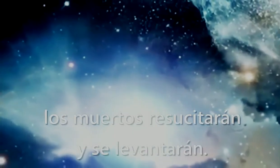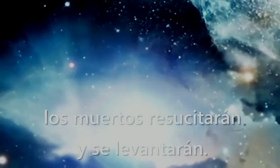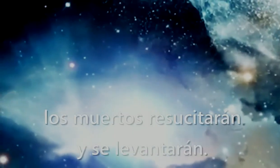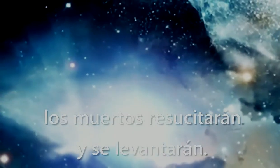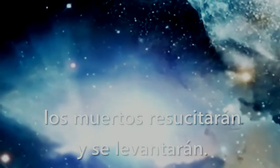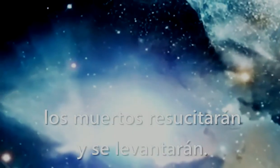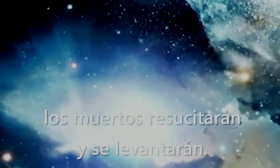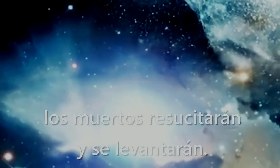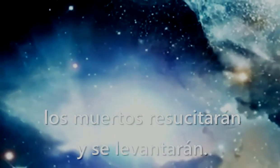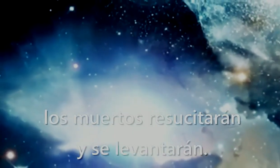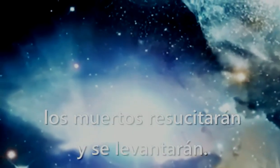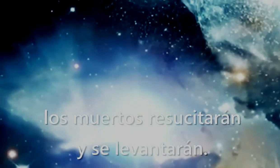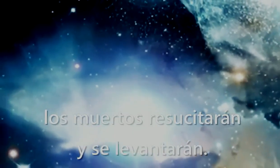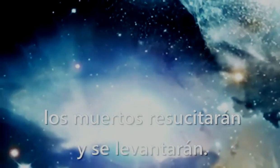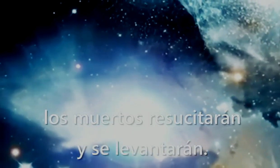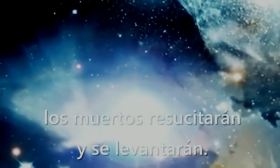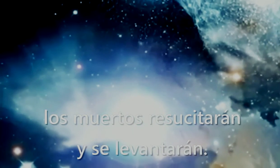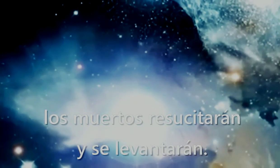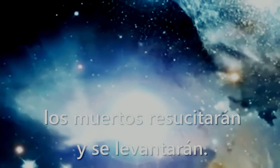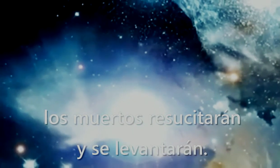Los muertos